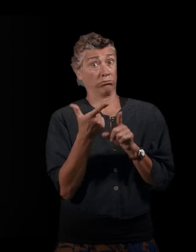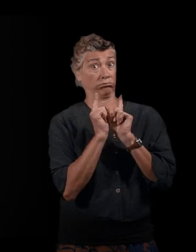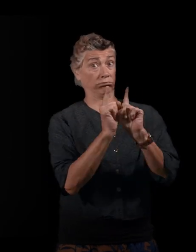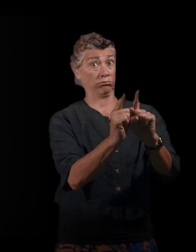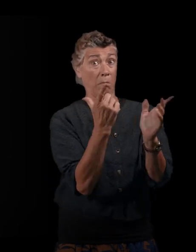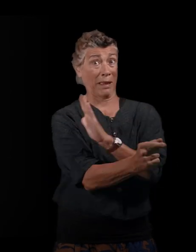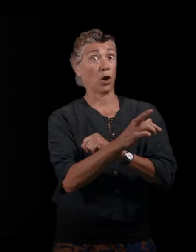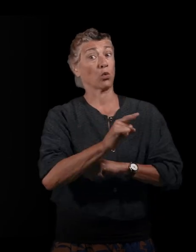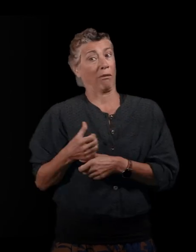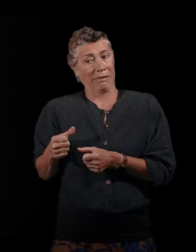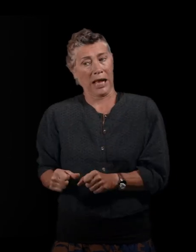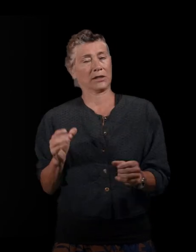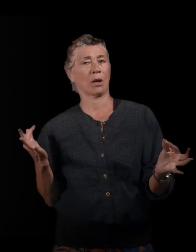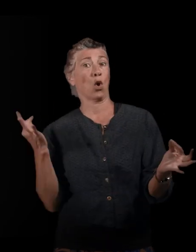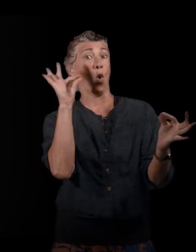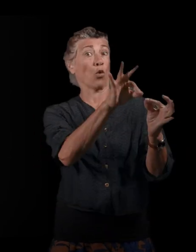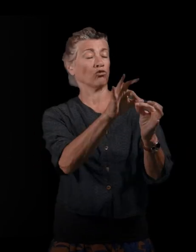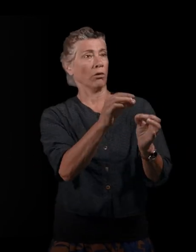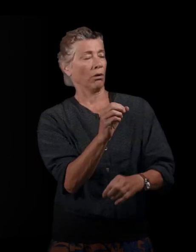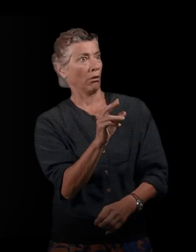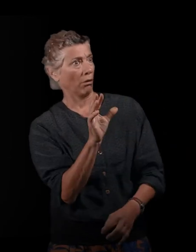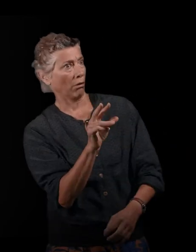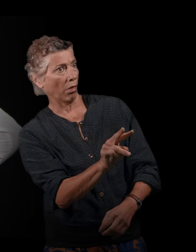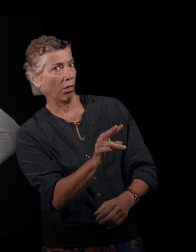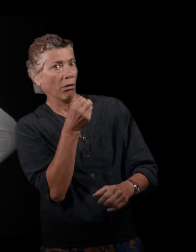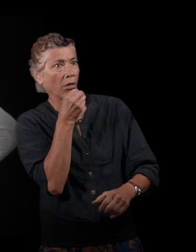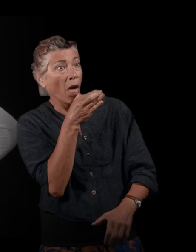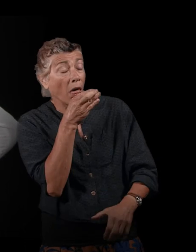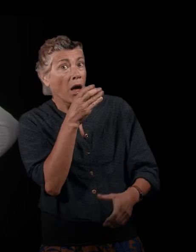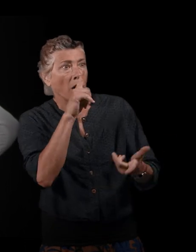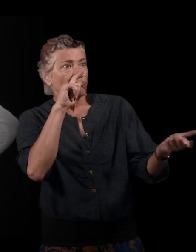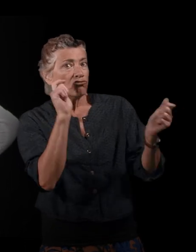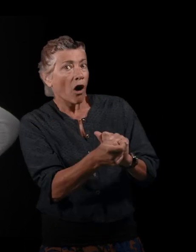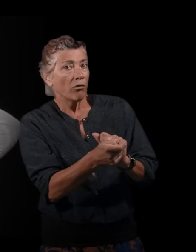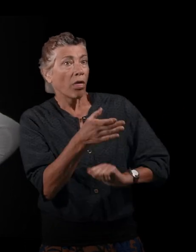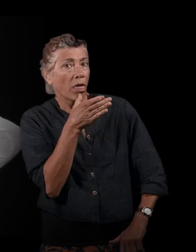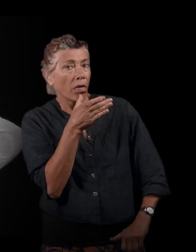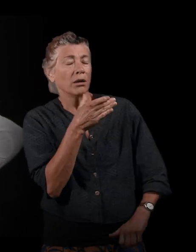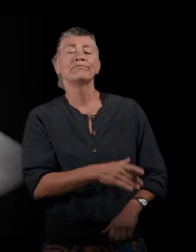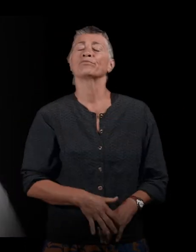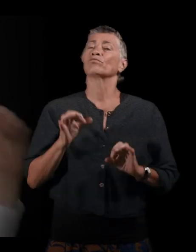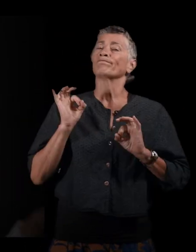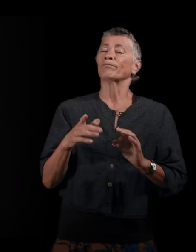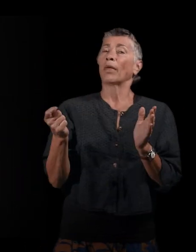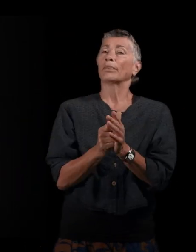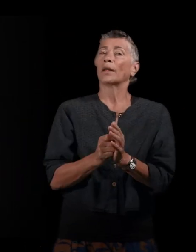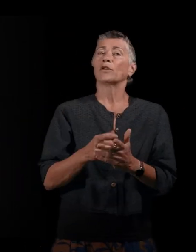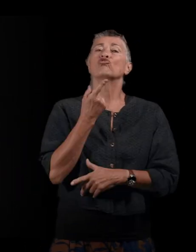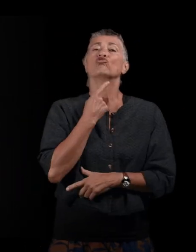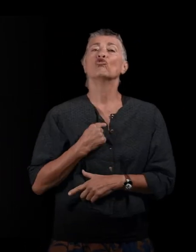il est sidéré par son changement. On est en juin 62. Les accords